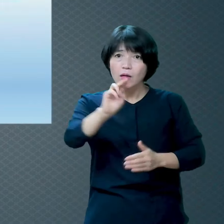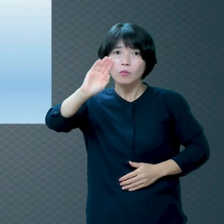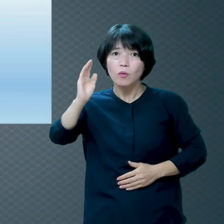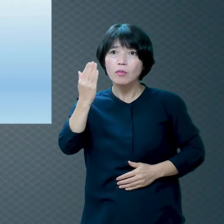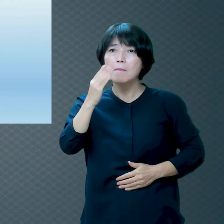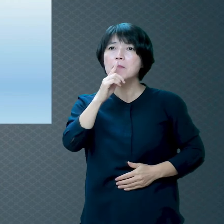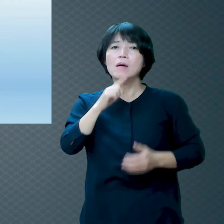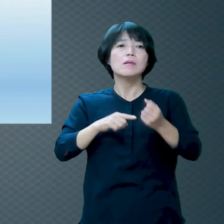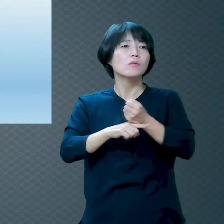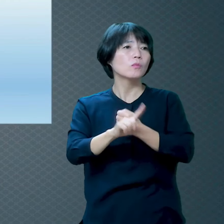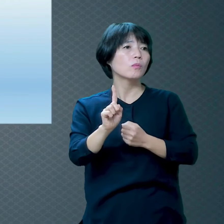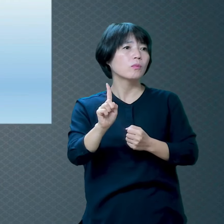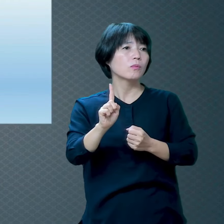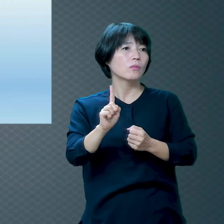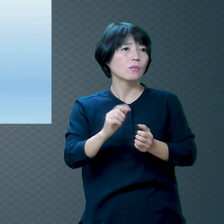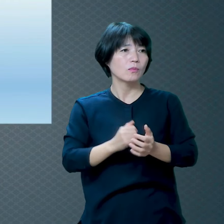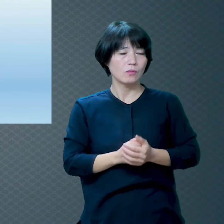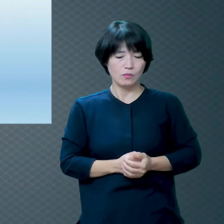이유가 있어요